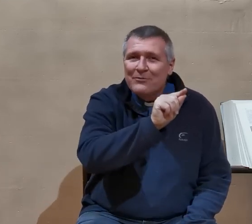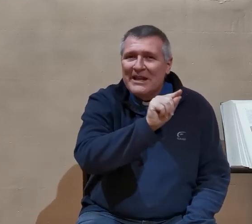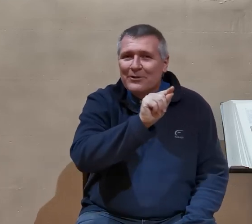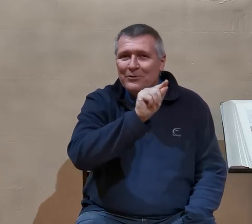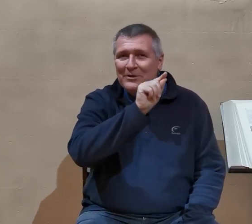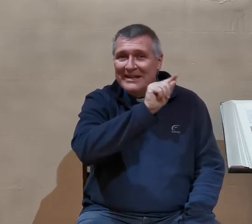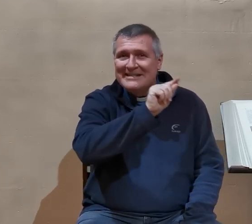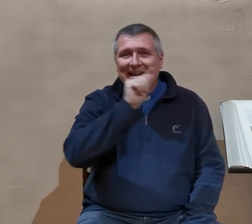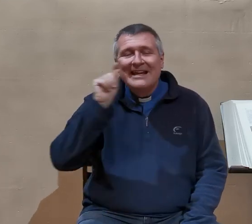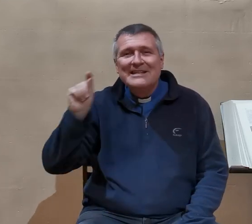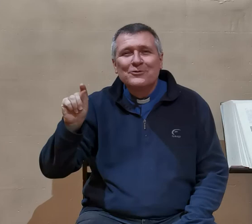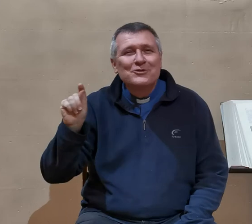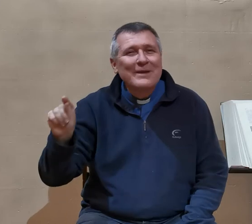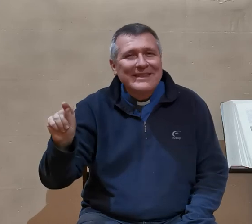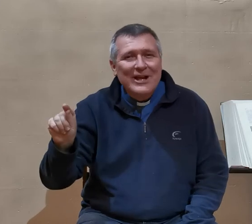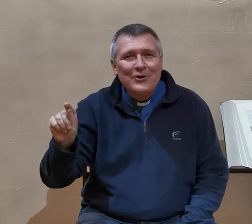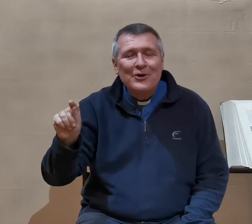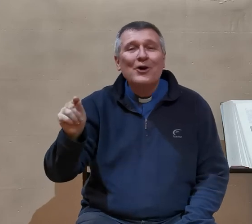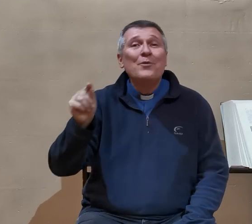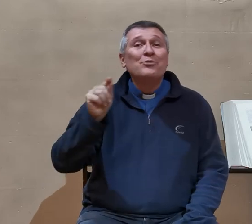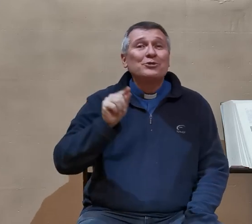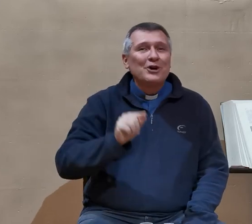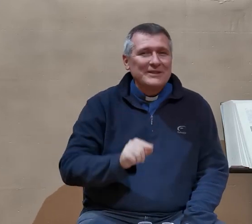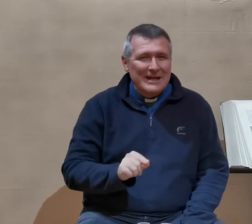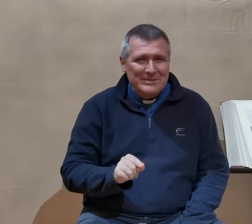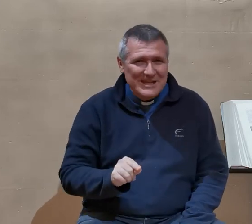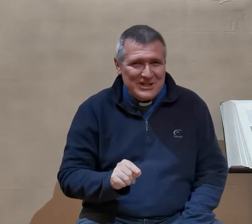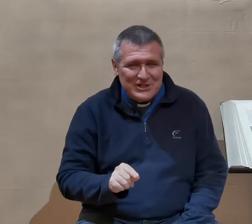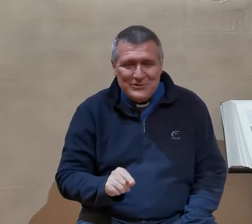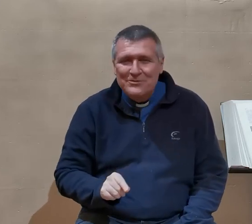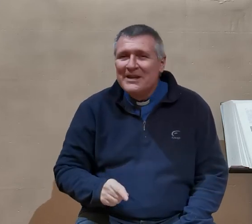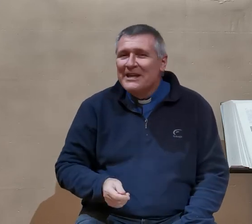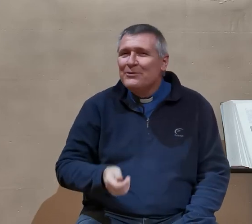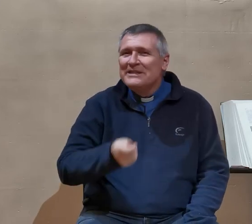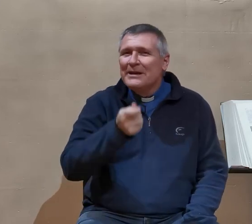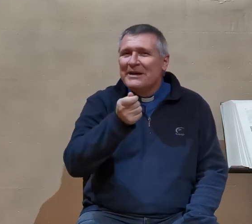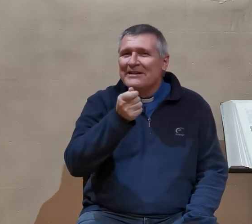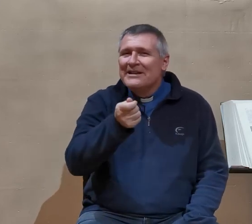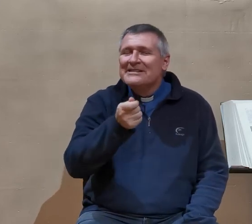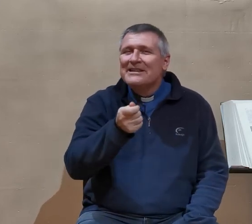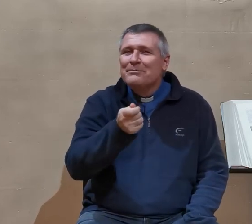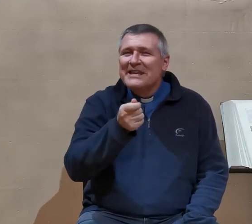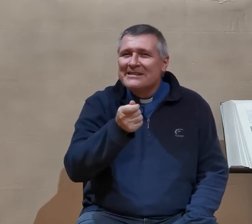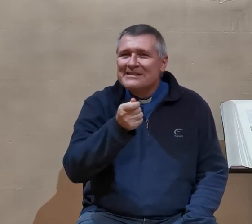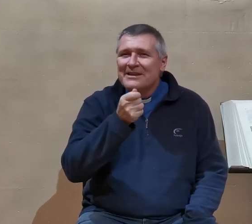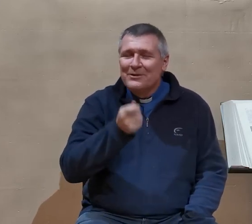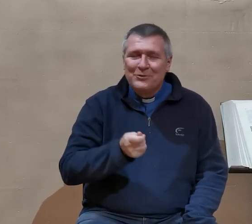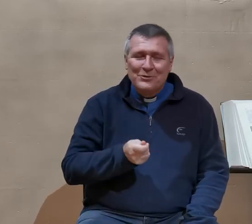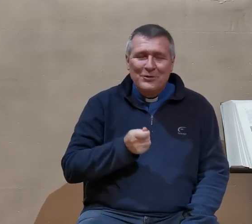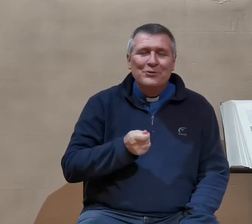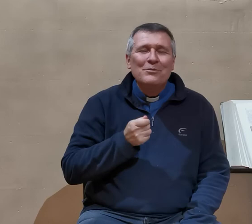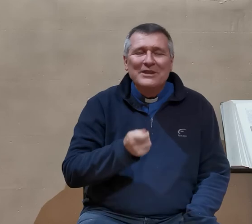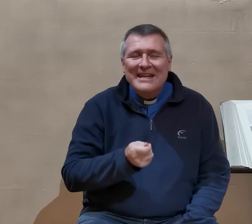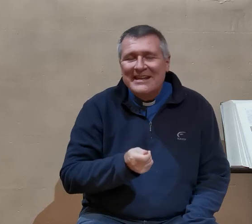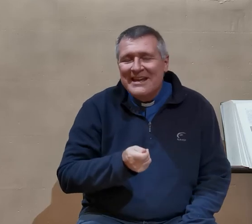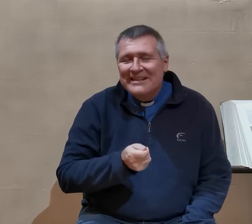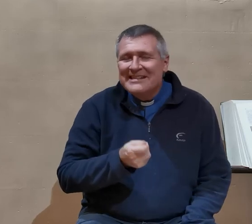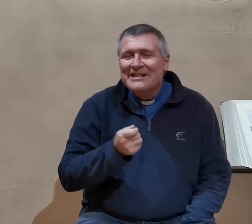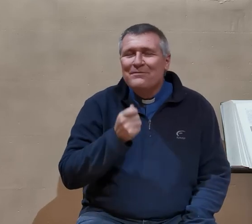bien voilà que les uns et les autres se mettent d'accord pour tendre un piège à Jésus et lui dire, cette pièce de monnaie, qu'est-ce qu'il